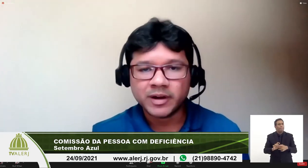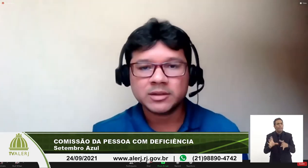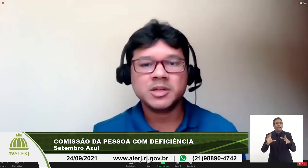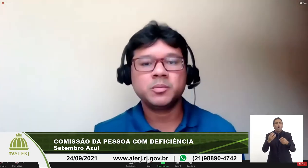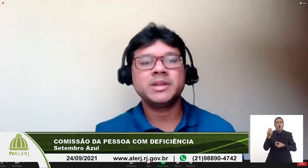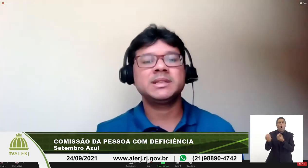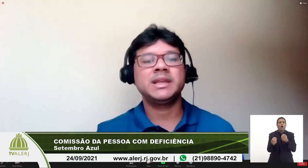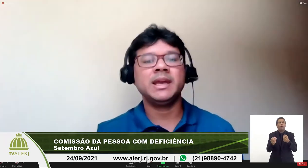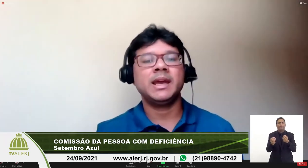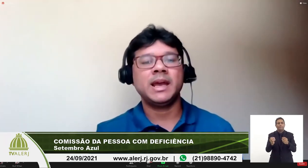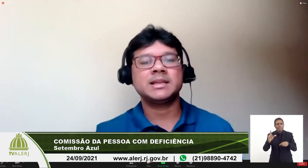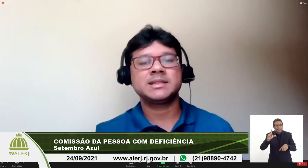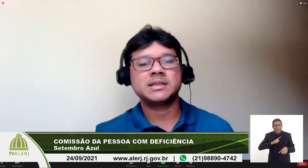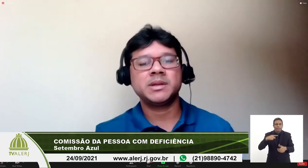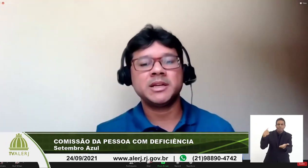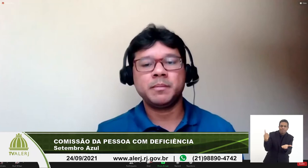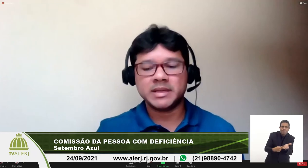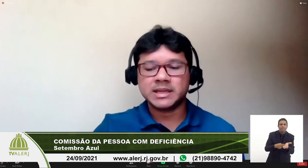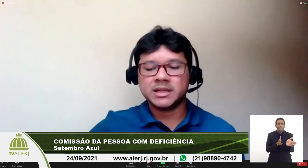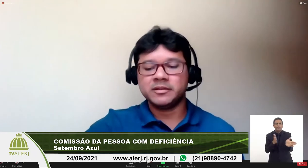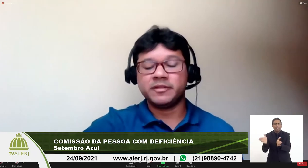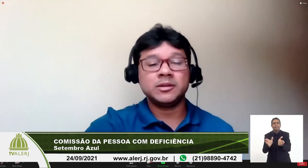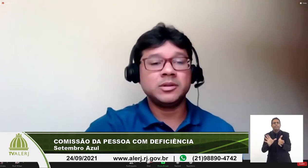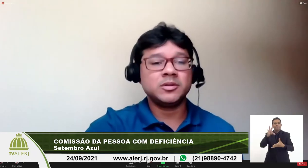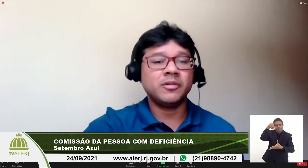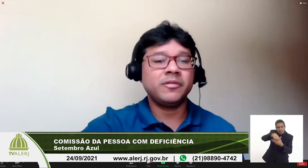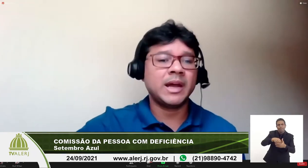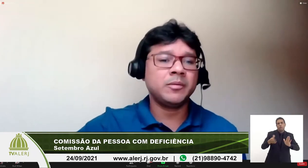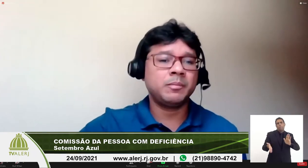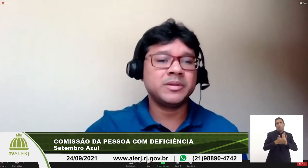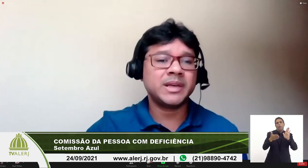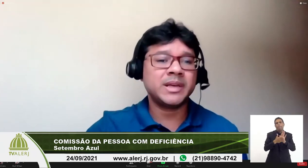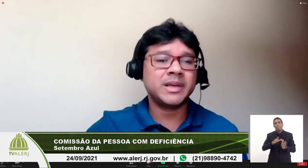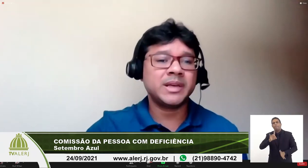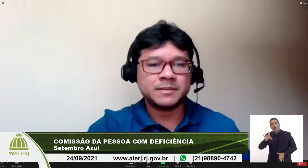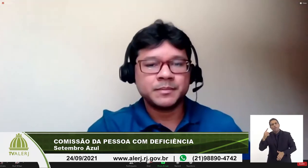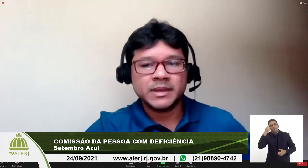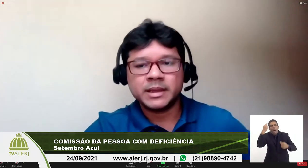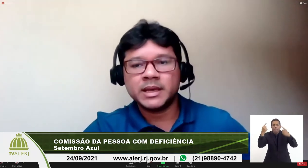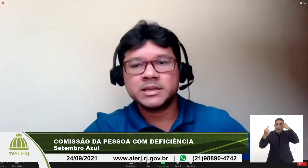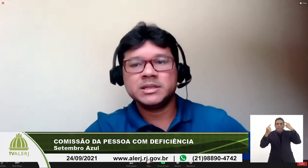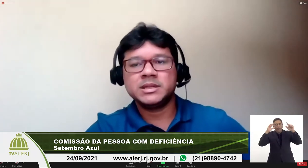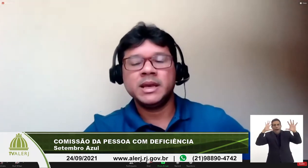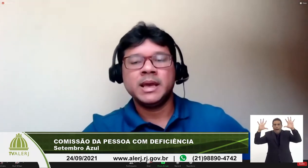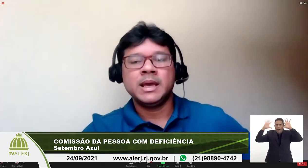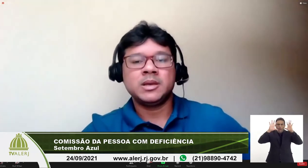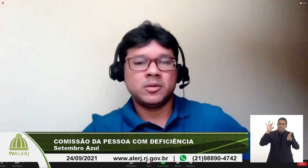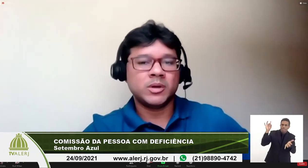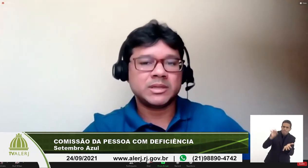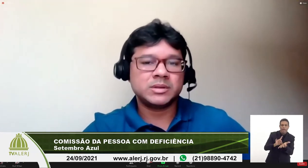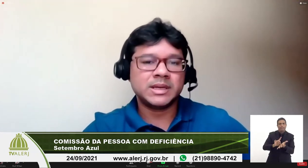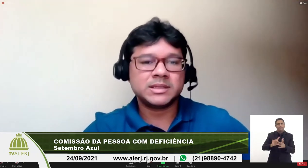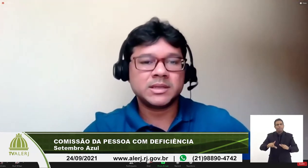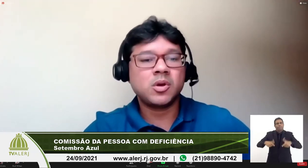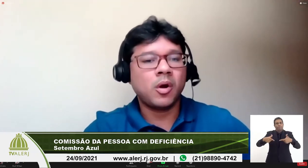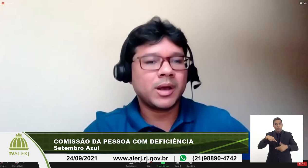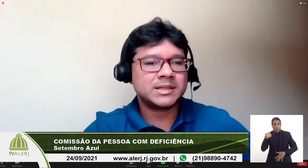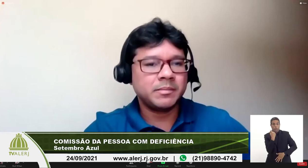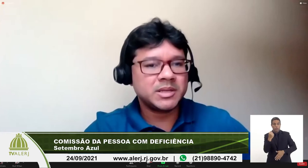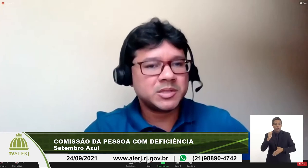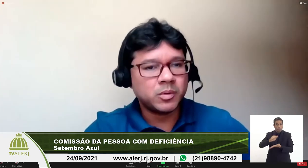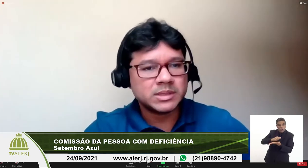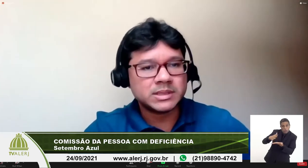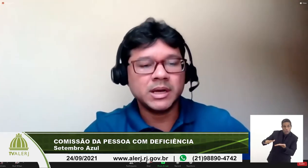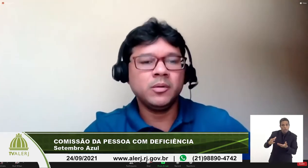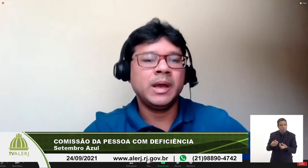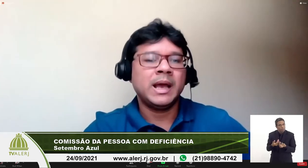tal fato eles poder ter essa acessibilidade prestada de fato e não só ficar no plano das ideias a gente enquanto associação se coloca